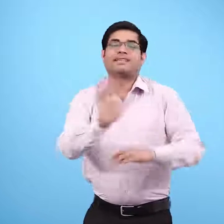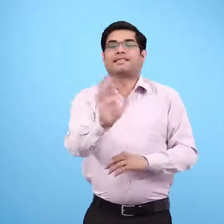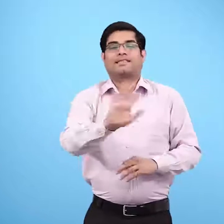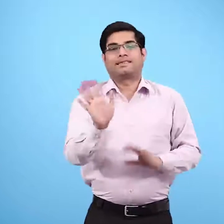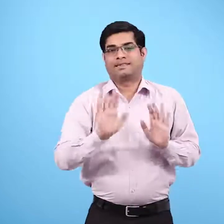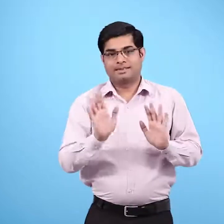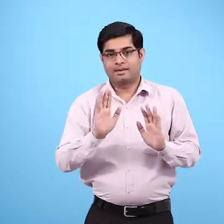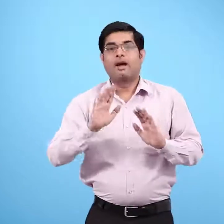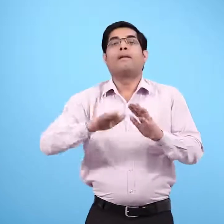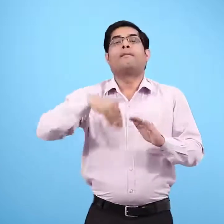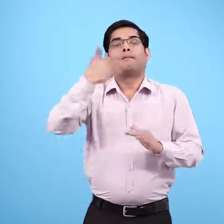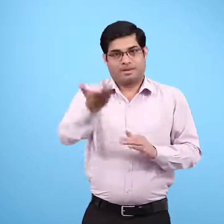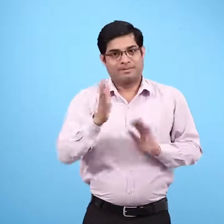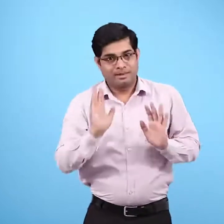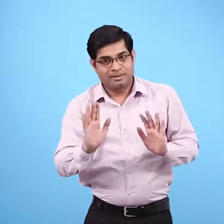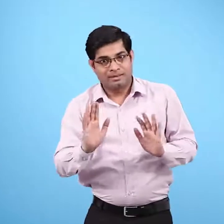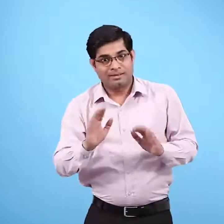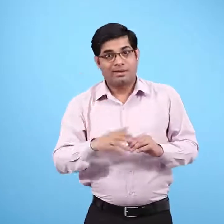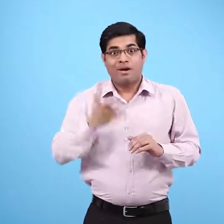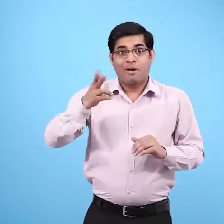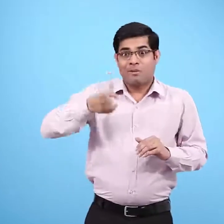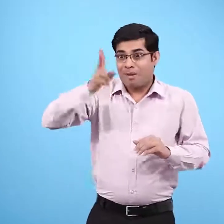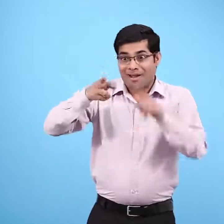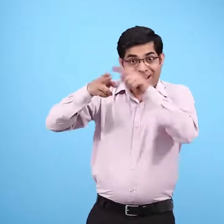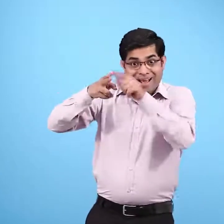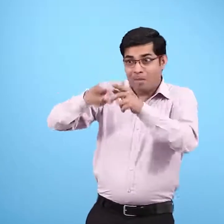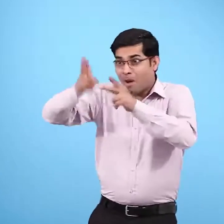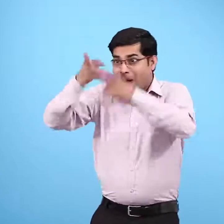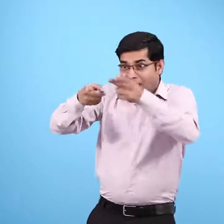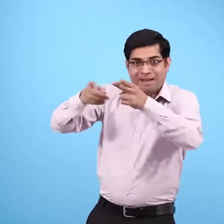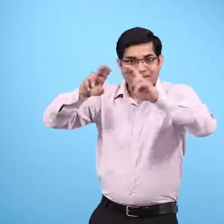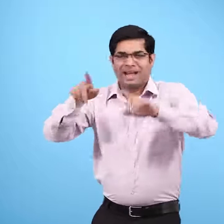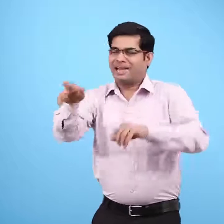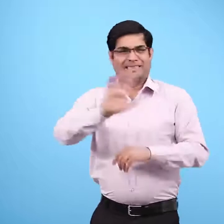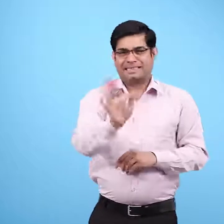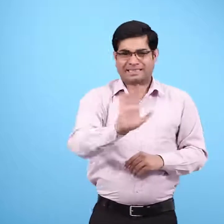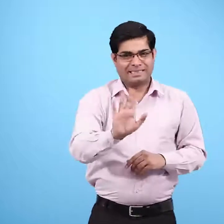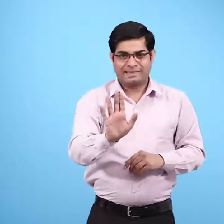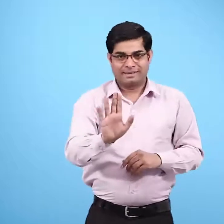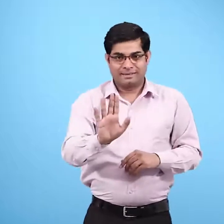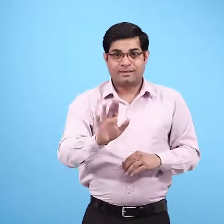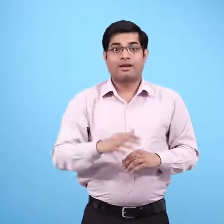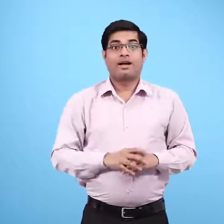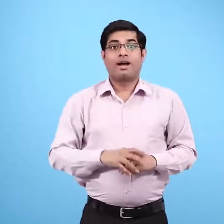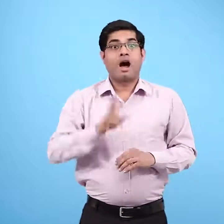नहीं भाई, बाद में होने वाले ये प्रयोग किसी के पेट में गोली मार कर नहीं किये गए